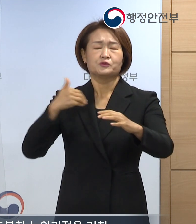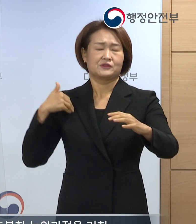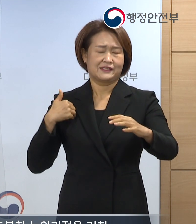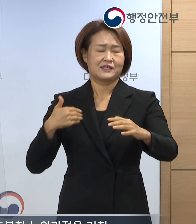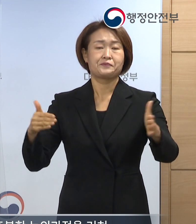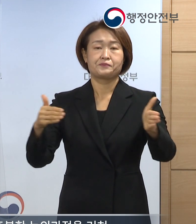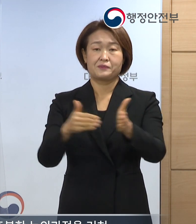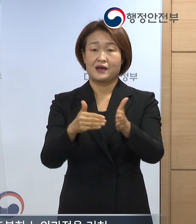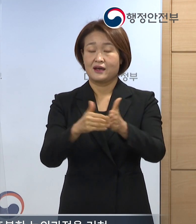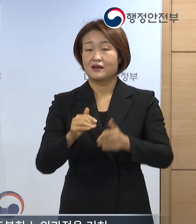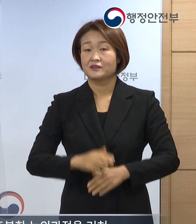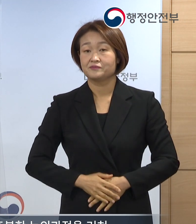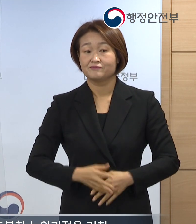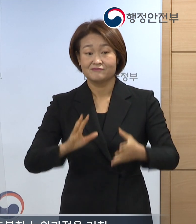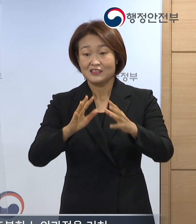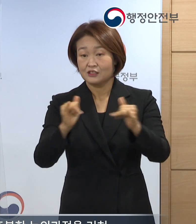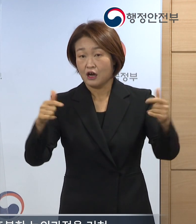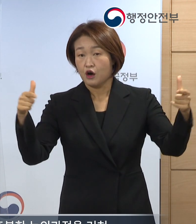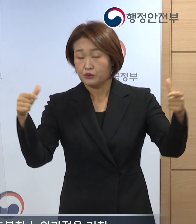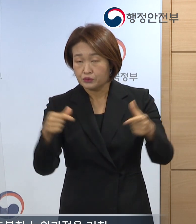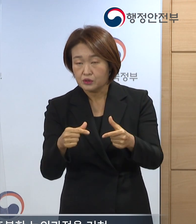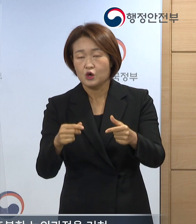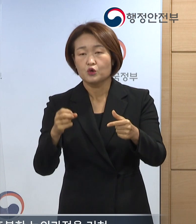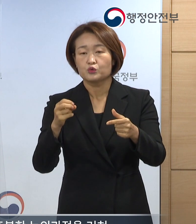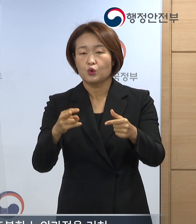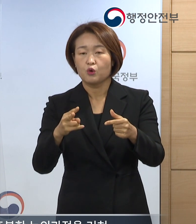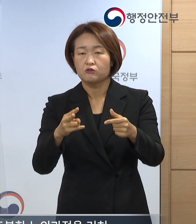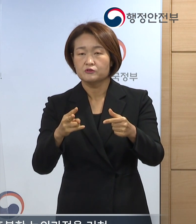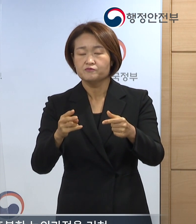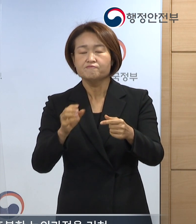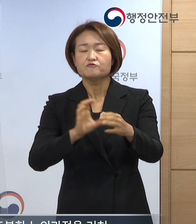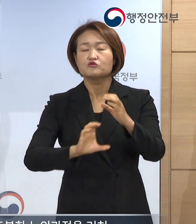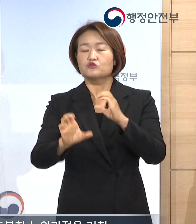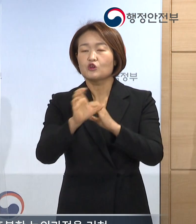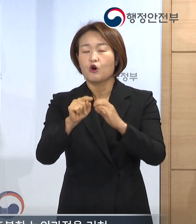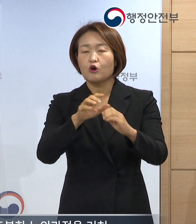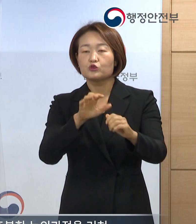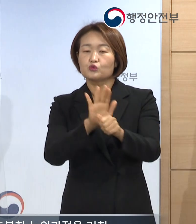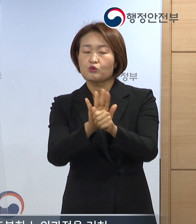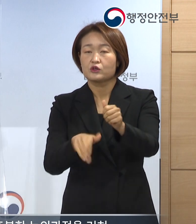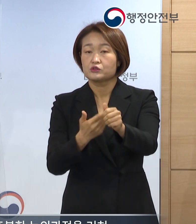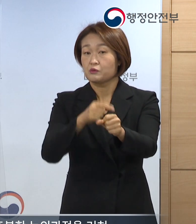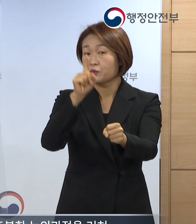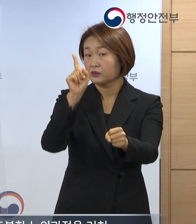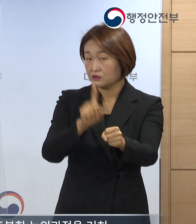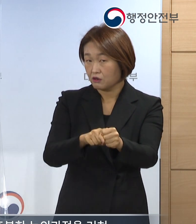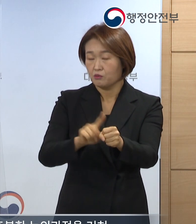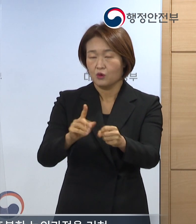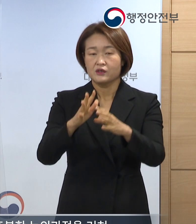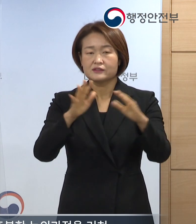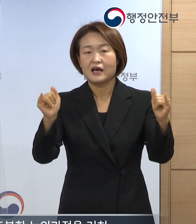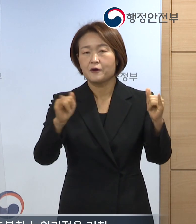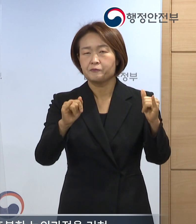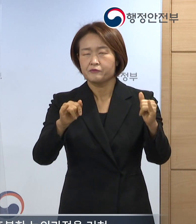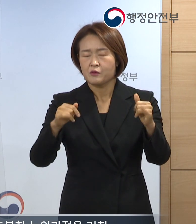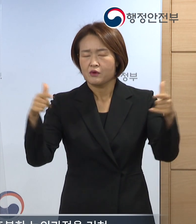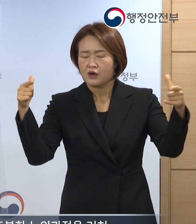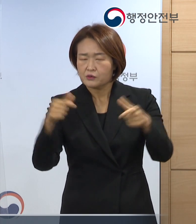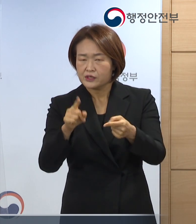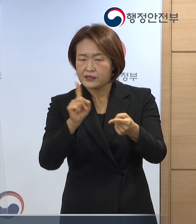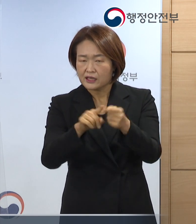인구 감소지역 지정 및 지원에 폭력하게 활용될 인구 감소지수를 개발하였습니다.